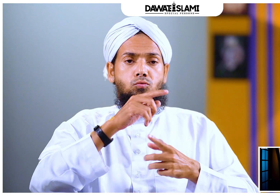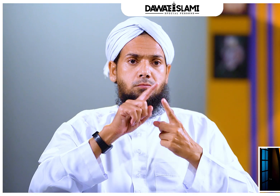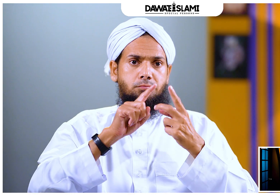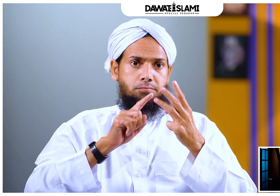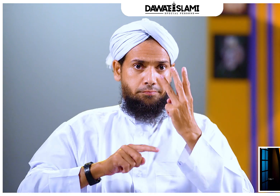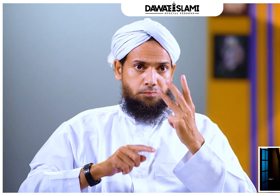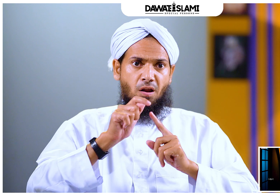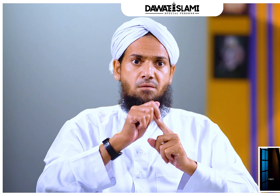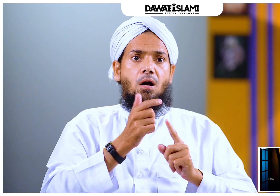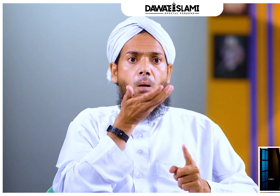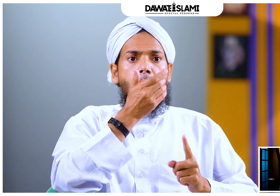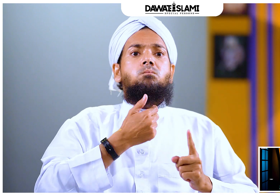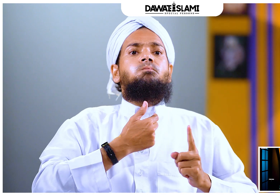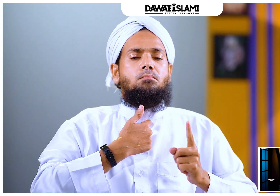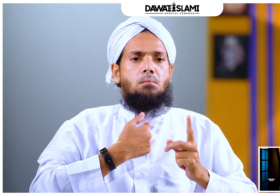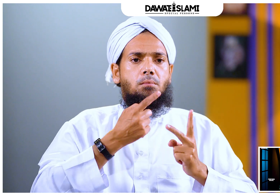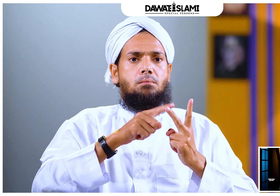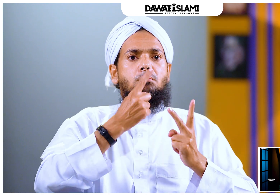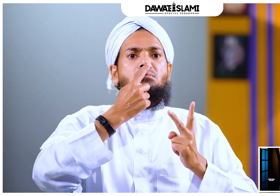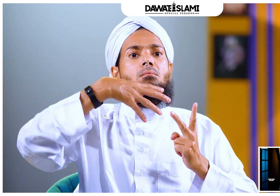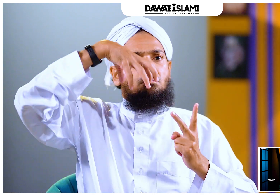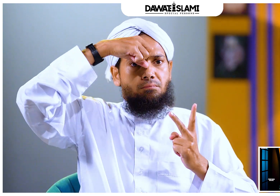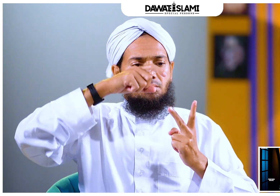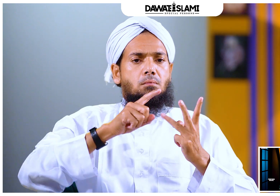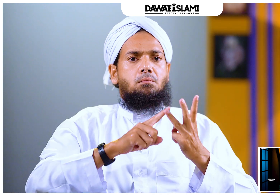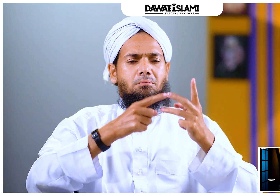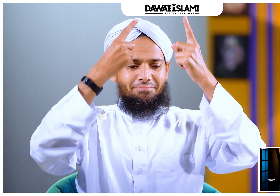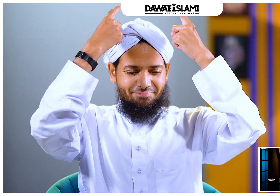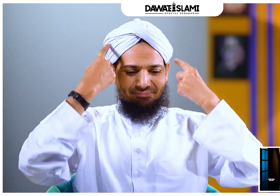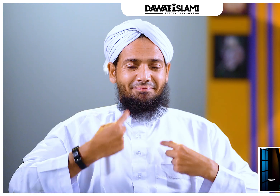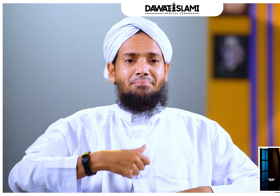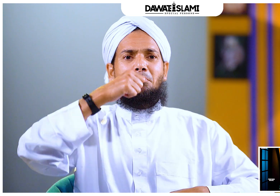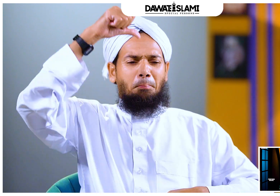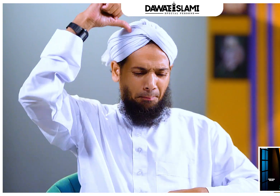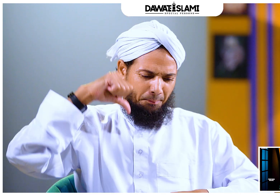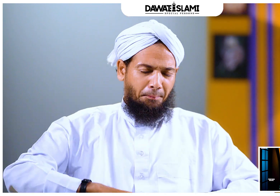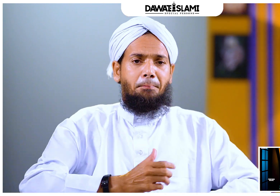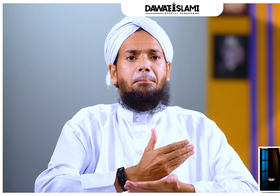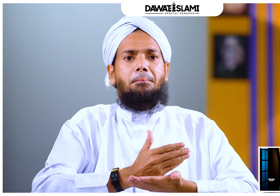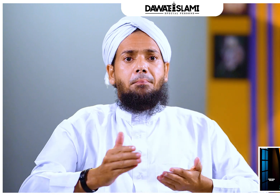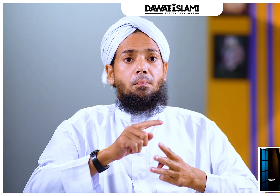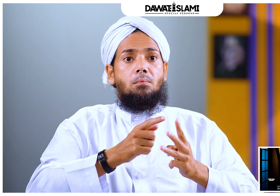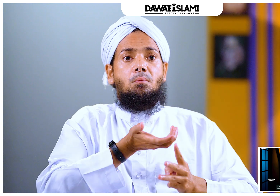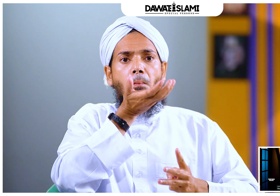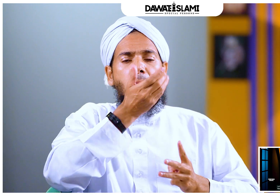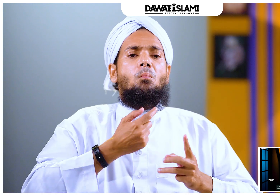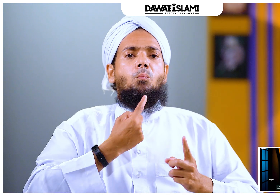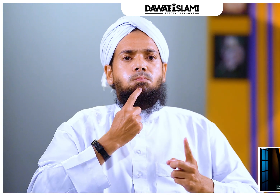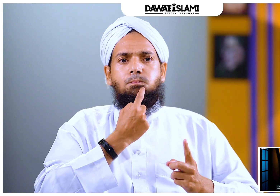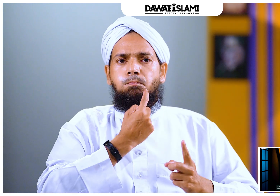تین چیزیں فرض ہیں کلی کرنا، ناک میں بانی چڑھانا اور تمام ظاہری بدن پر پانی بھانا غسل میں کلی اس طرح کرنی